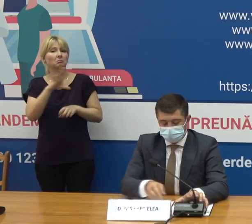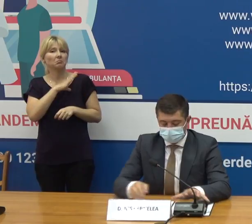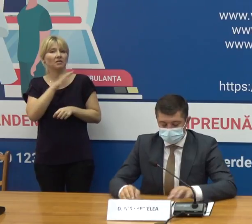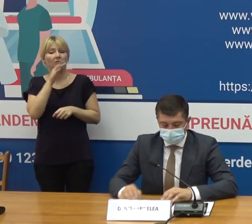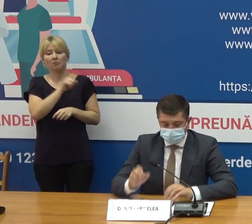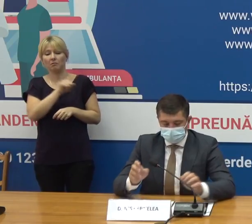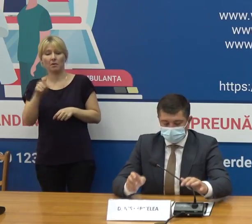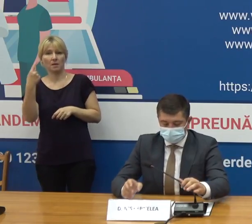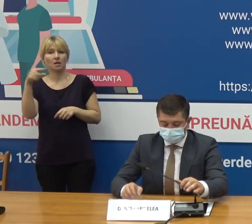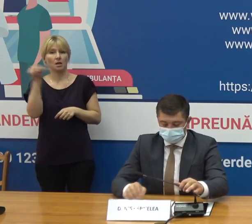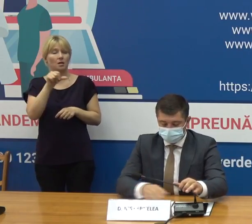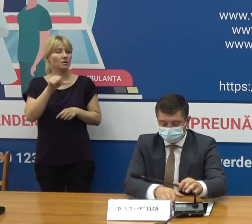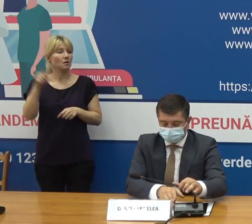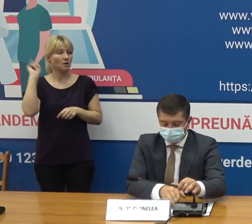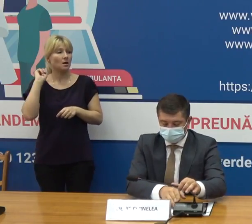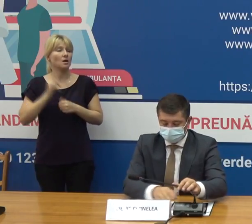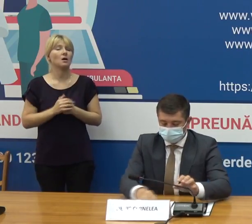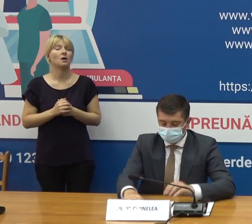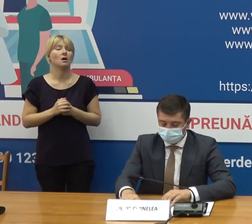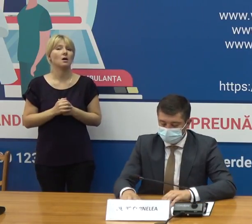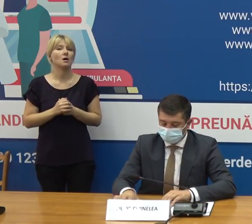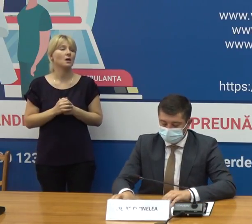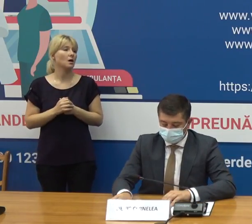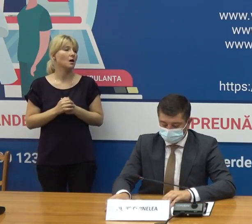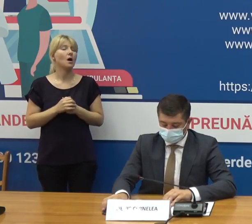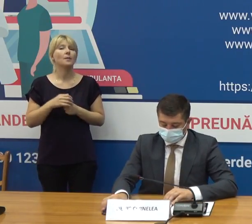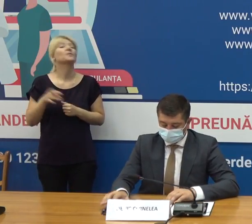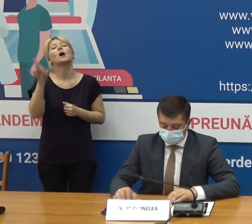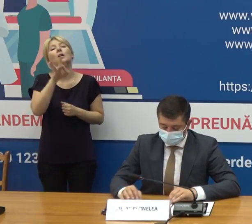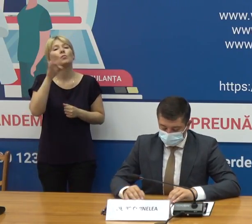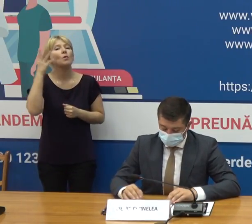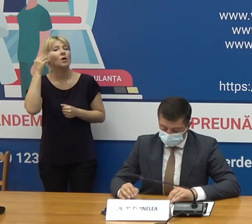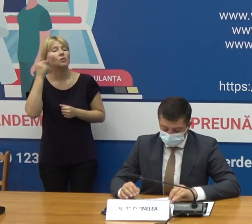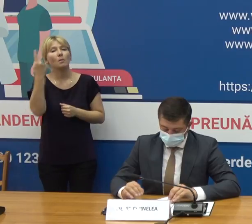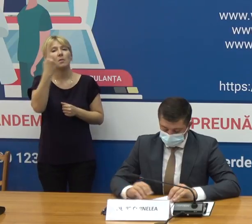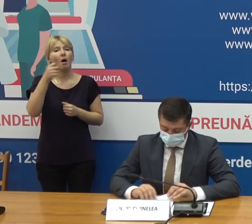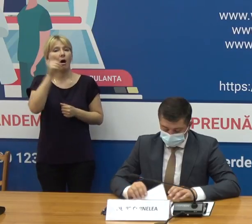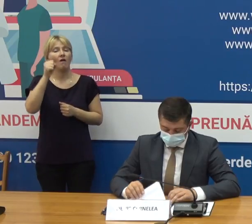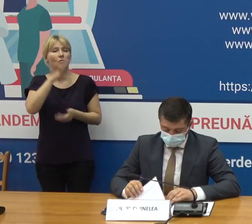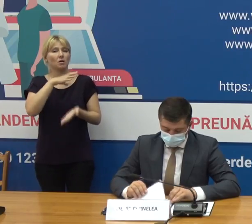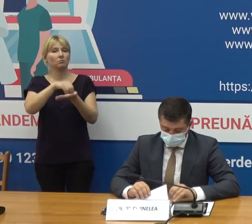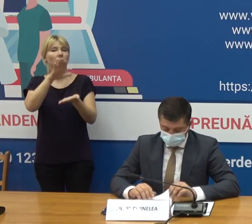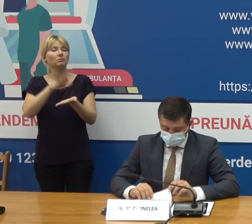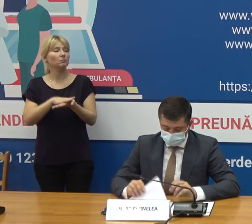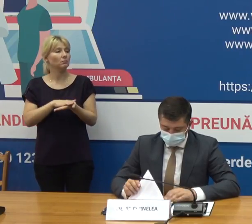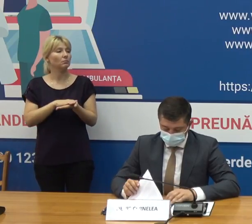parcursul săptămânii trecute, astfel că Republica Moldova pe data de 1 august a recepționat 1 lotă de